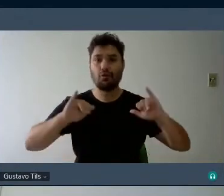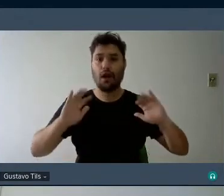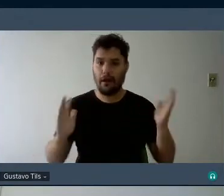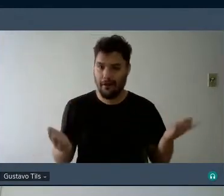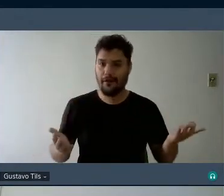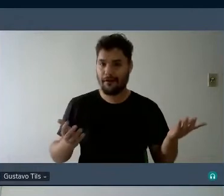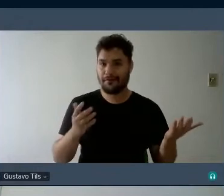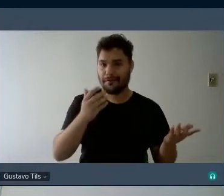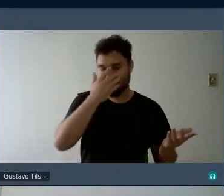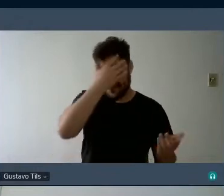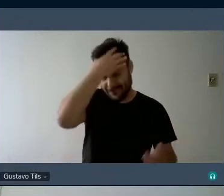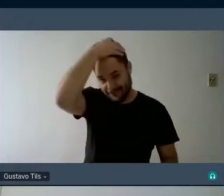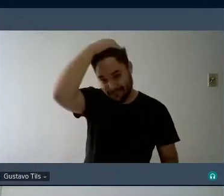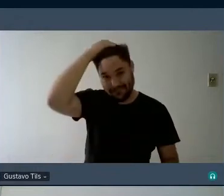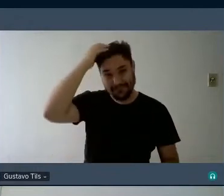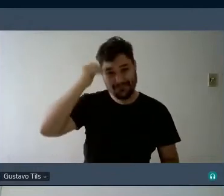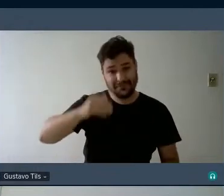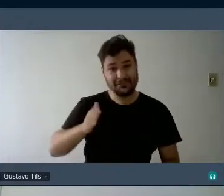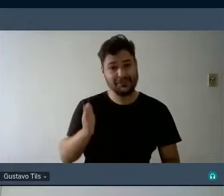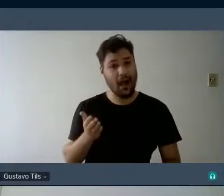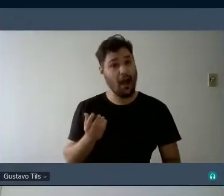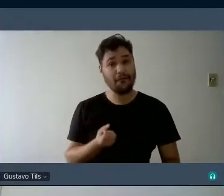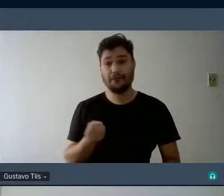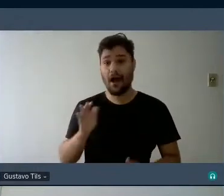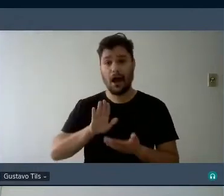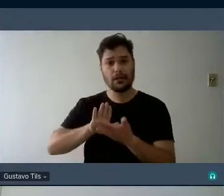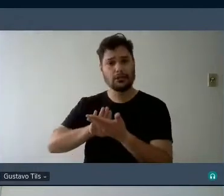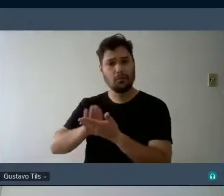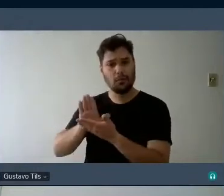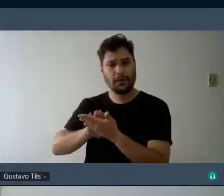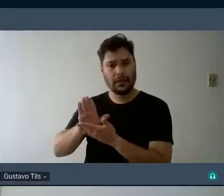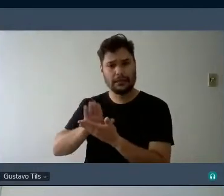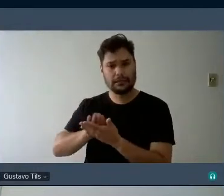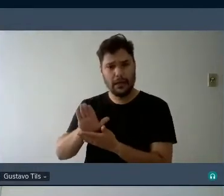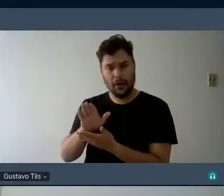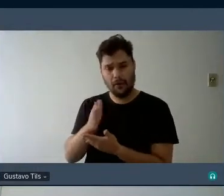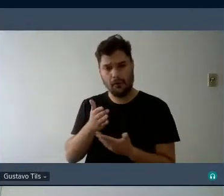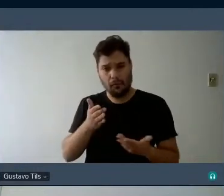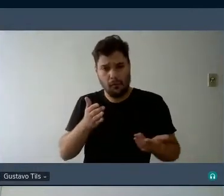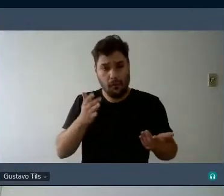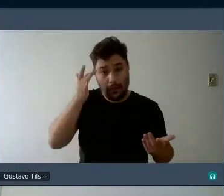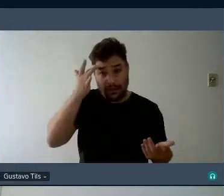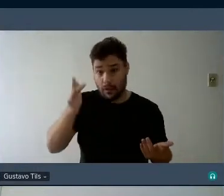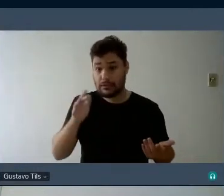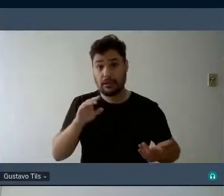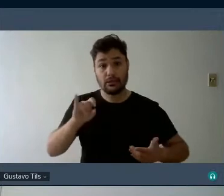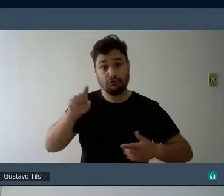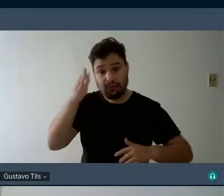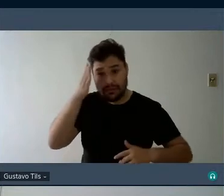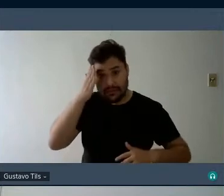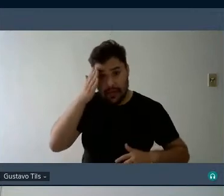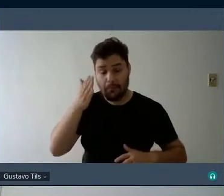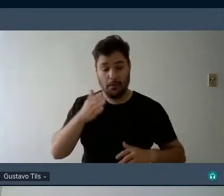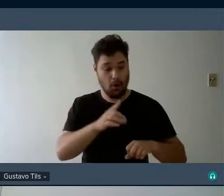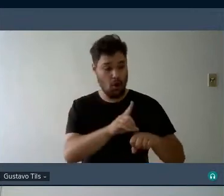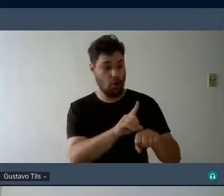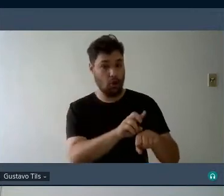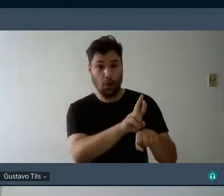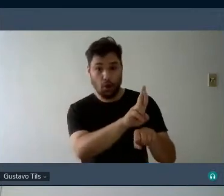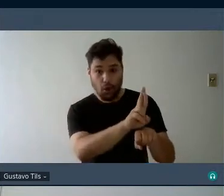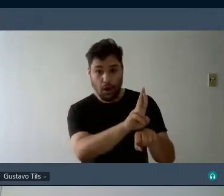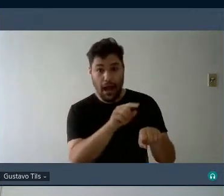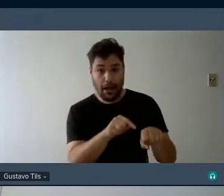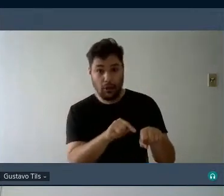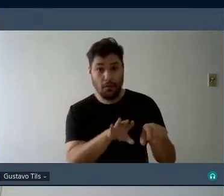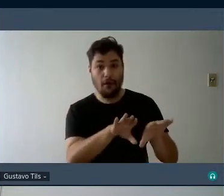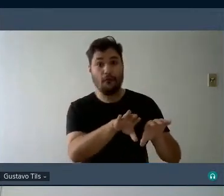já existem várias publicações eu não sei se quem tá aqui sabe né mas pra sair do doutorado é preciso ter